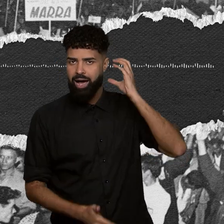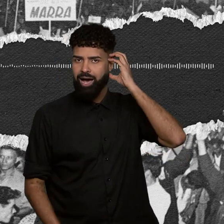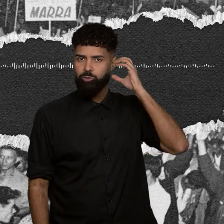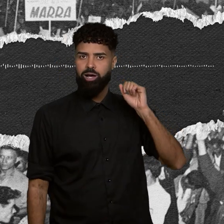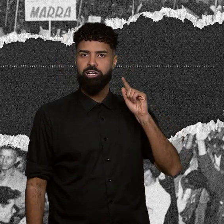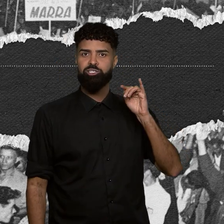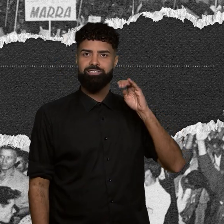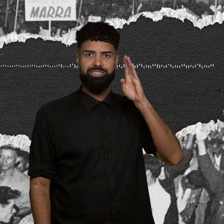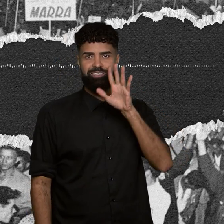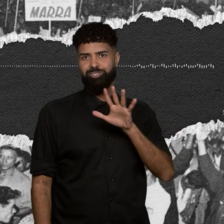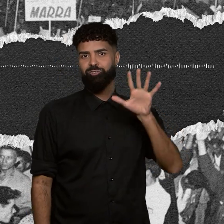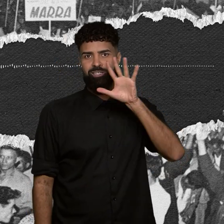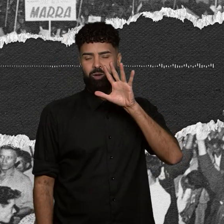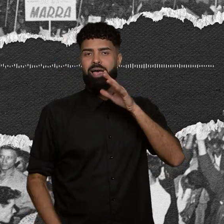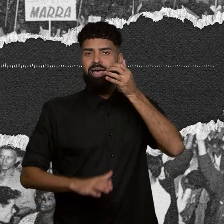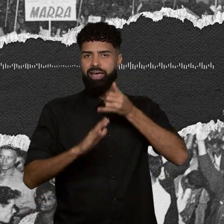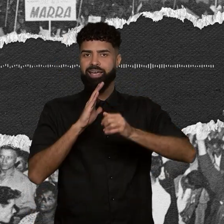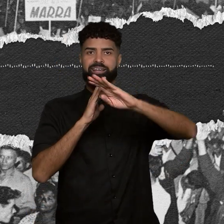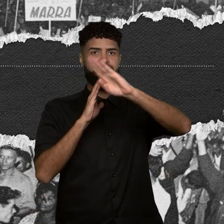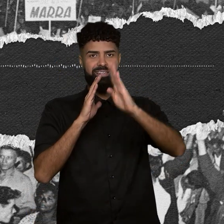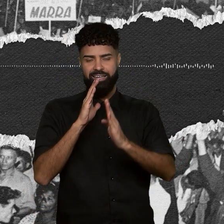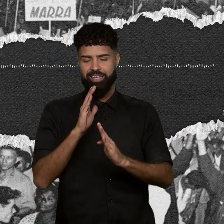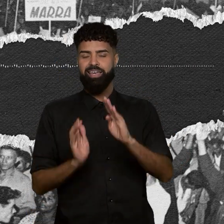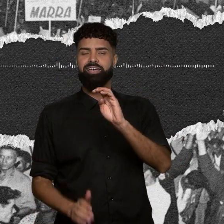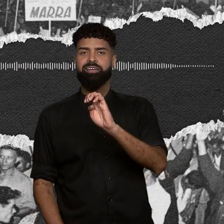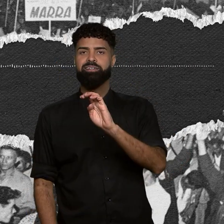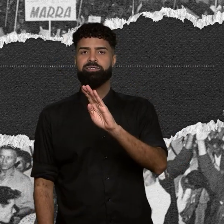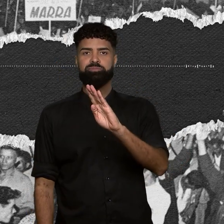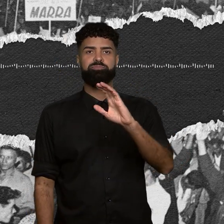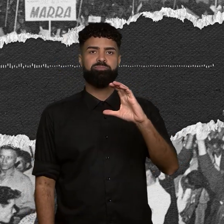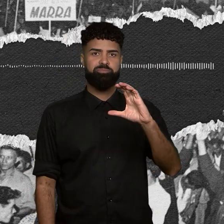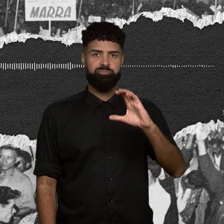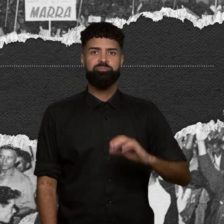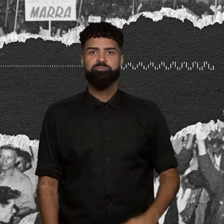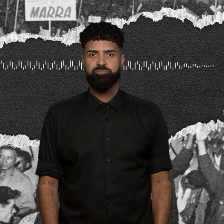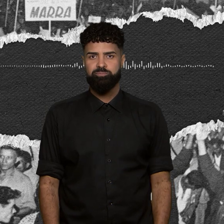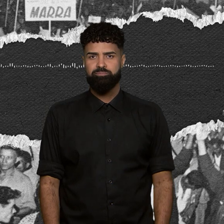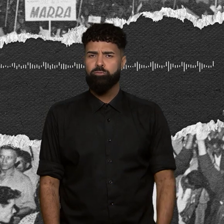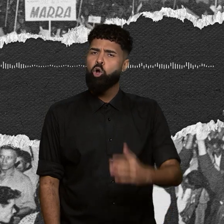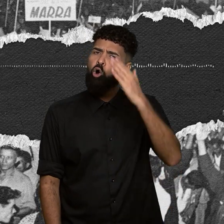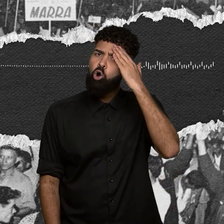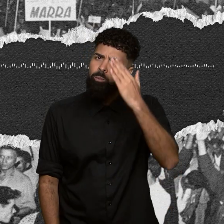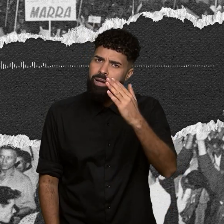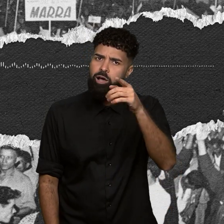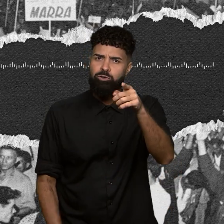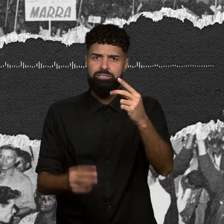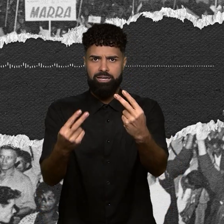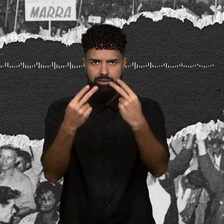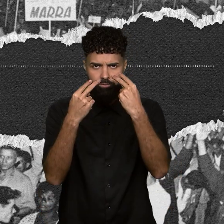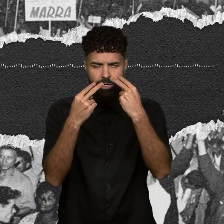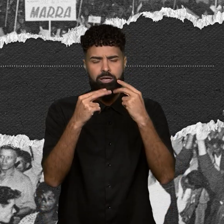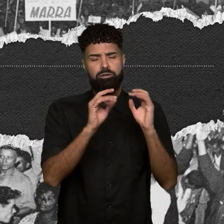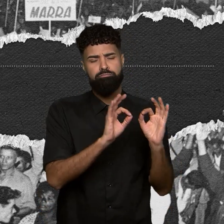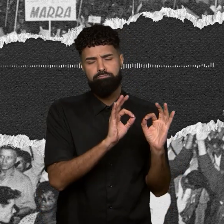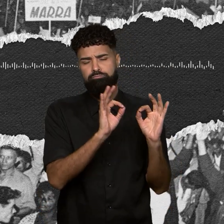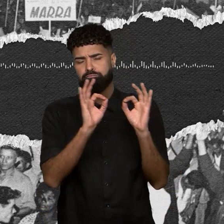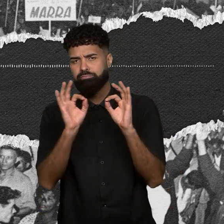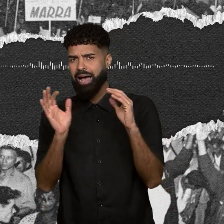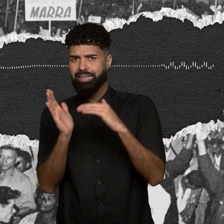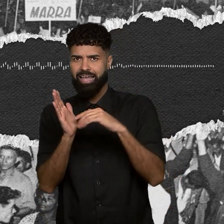Nacional, veículo da empresa Brasil de Comunicação, a EBC. Muito obrigada por ter nos acompanhado até aqui. Salva nosso perfil